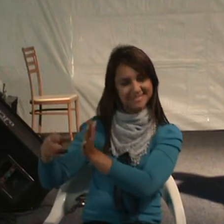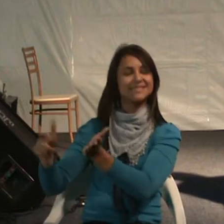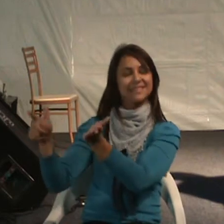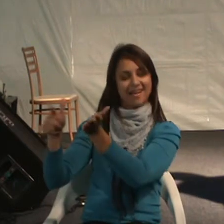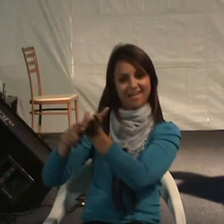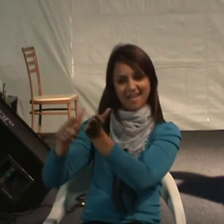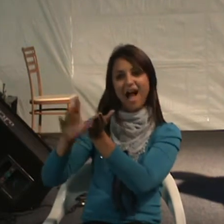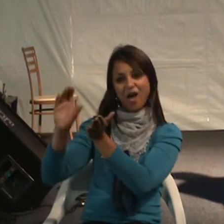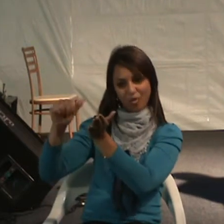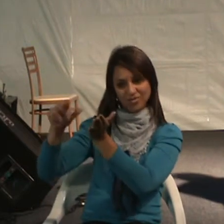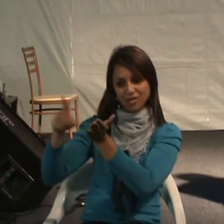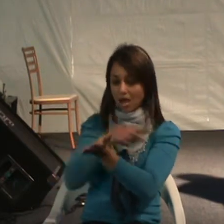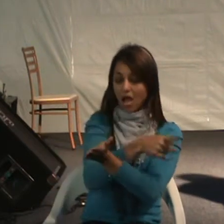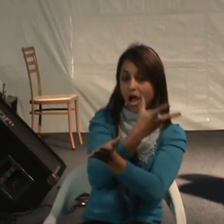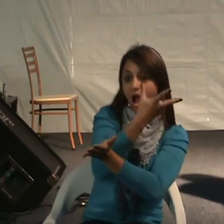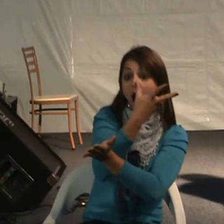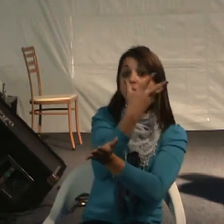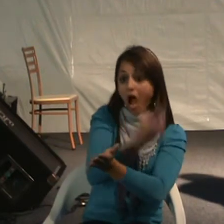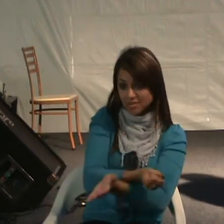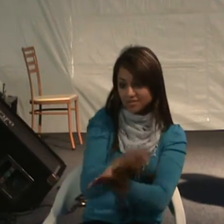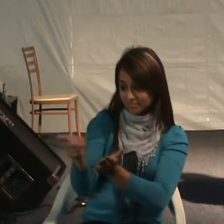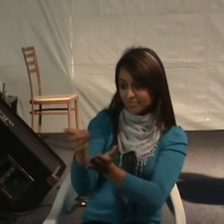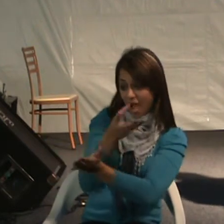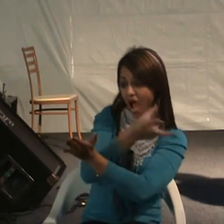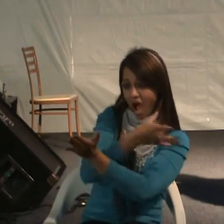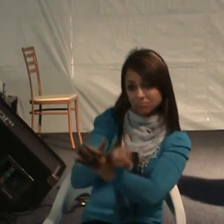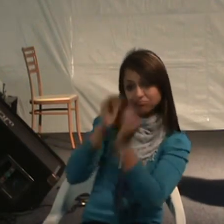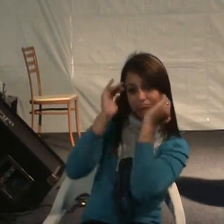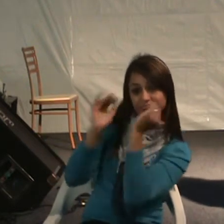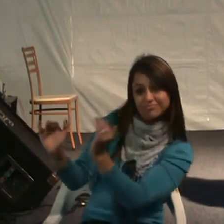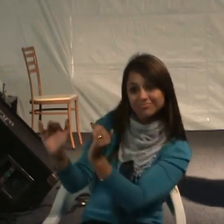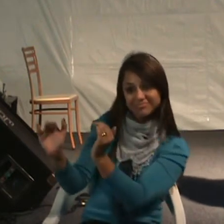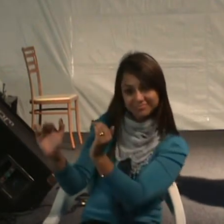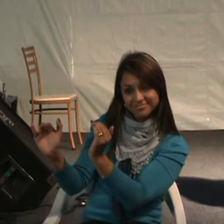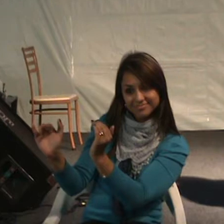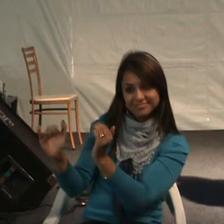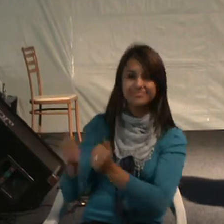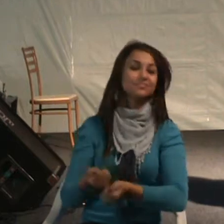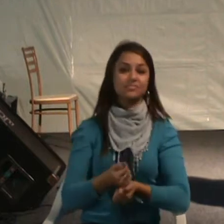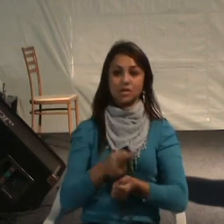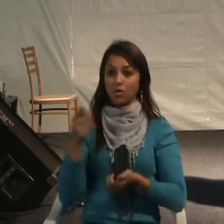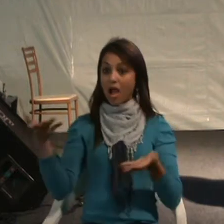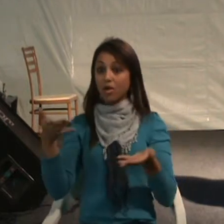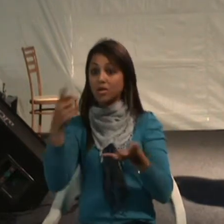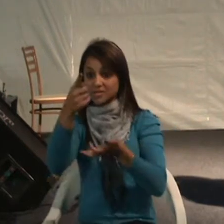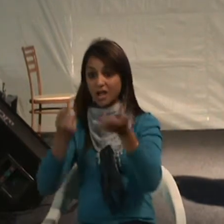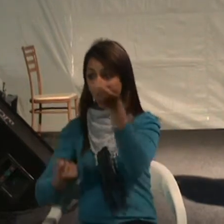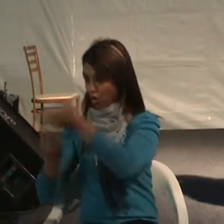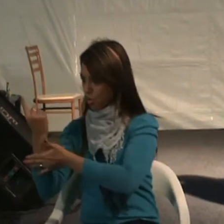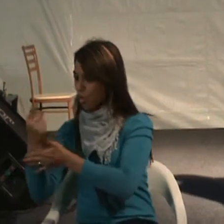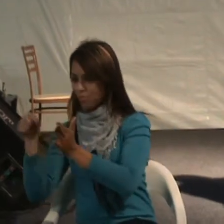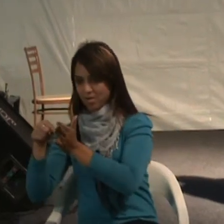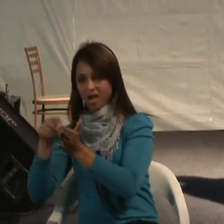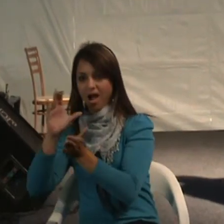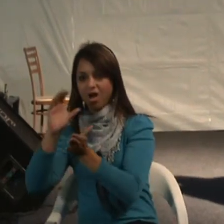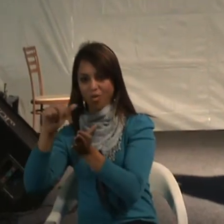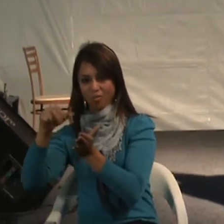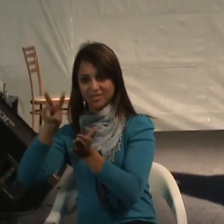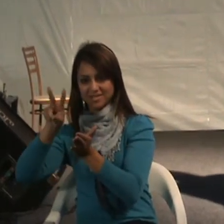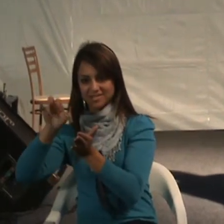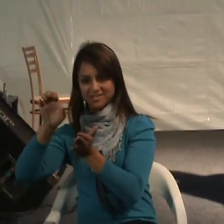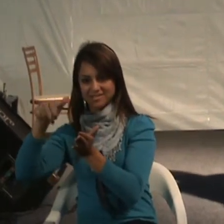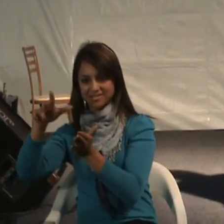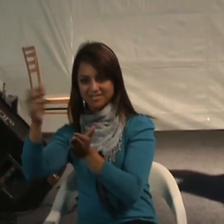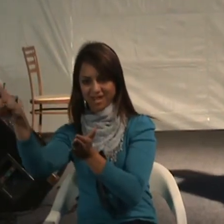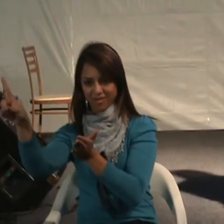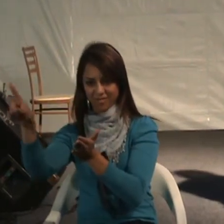deficiência, através de uma emenda constitucional. Então, a Convenção que vocês compram agora na livraria, se ela